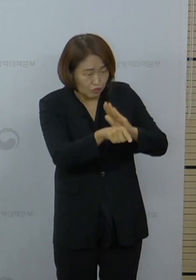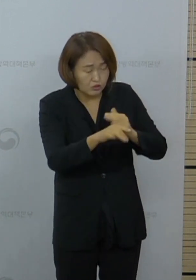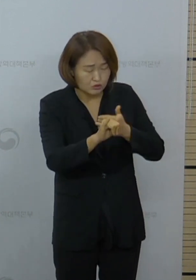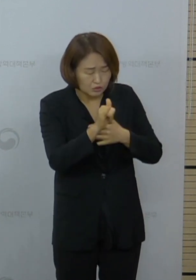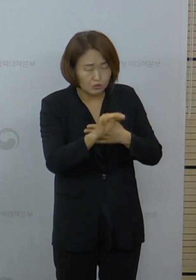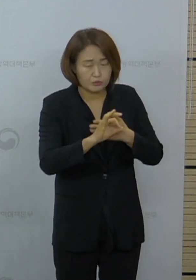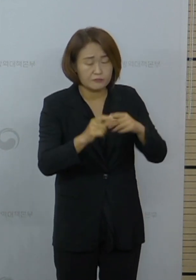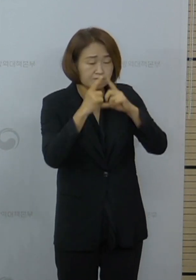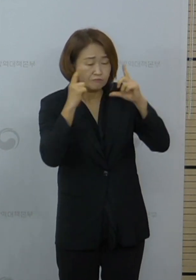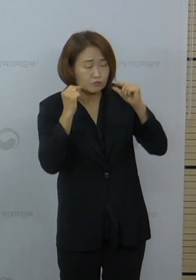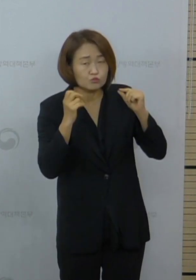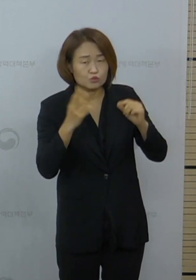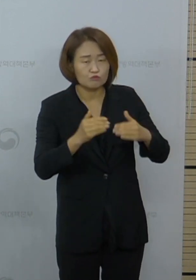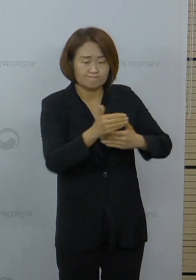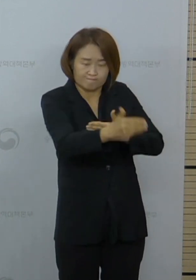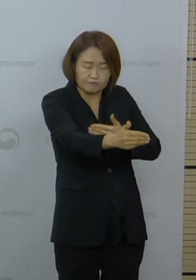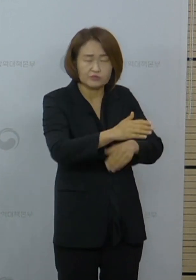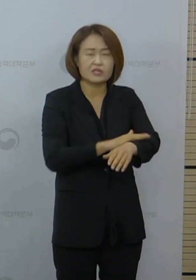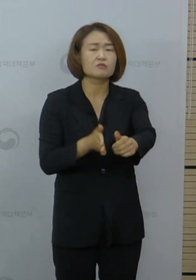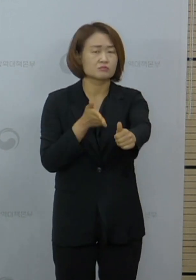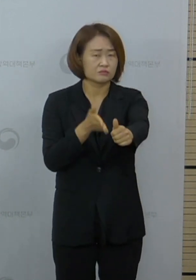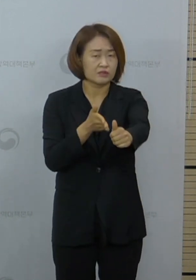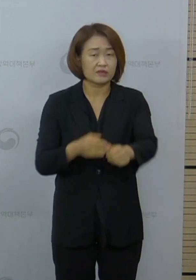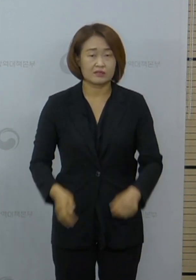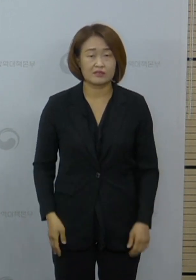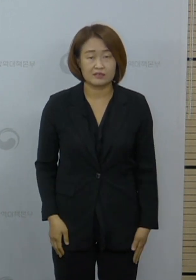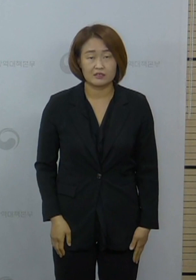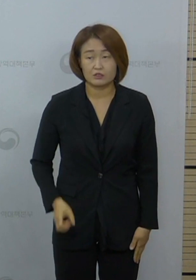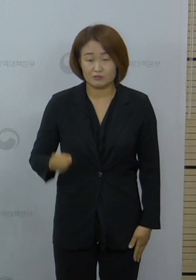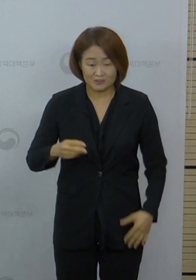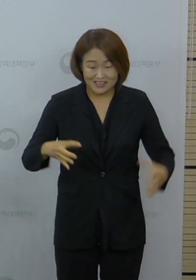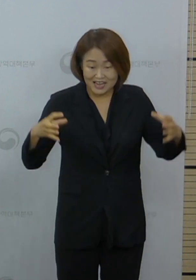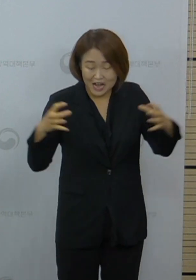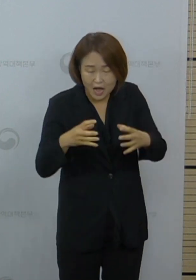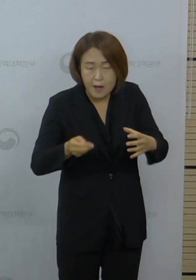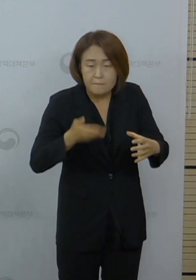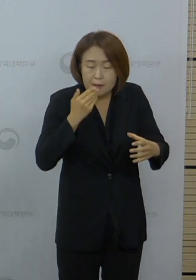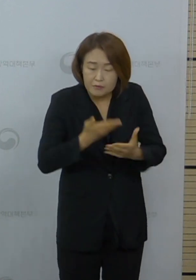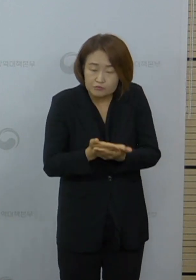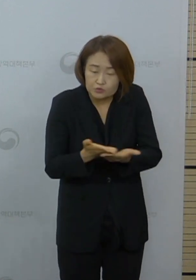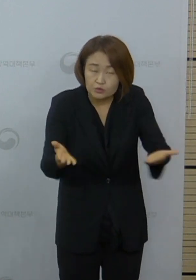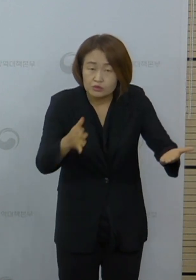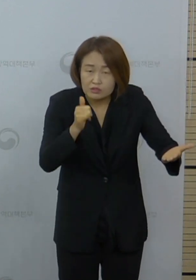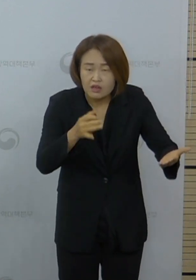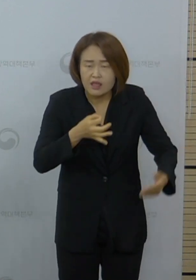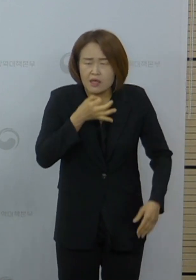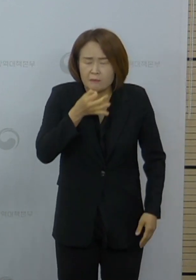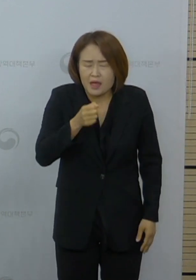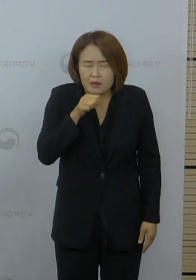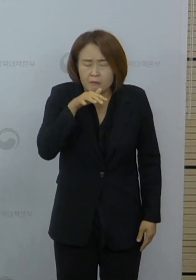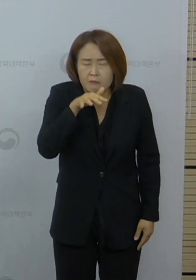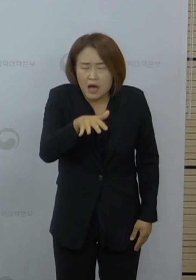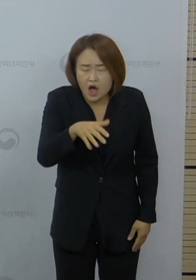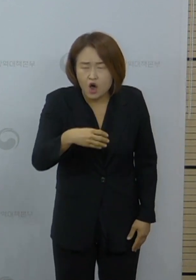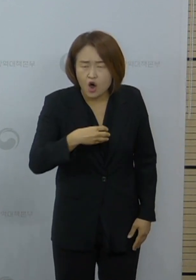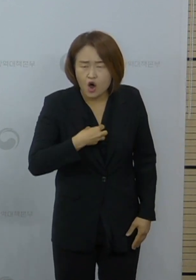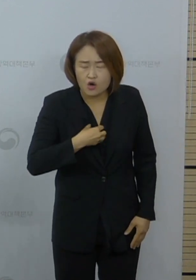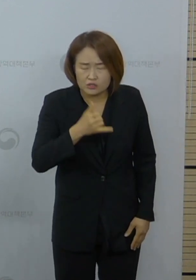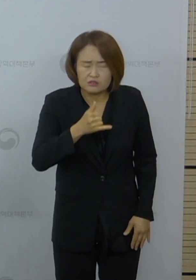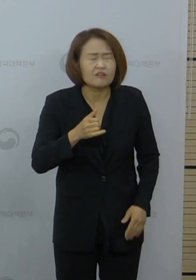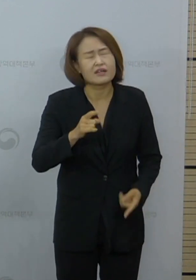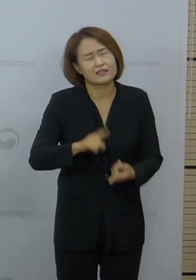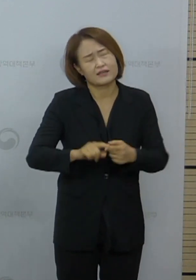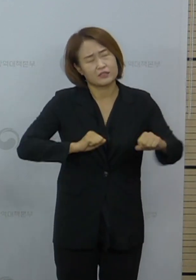마스크 착용 등을 지켜주시고 특히 단체 식사를 제공하거나 침방울이 튈 수 있는 그런 행위를